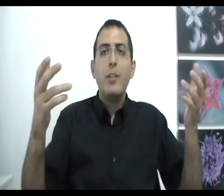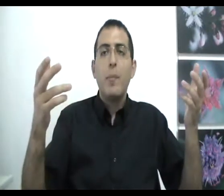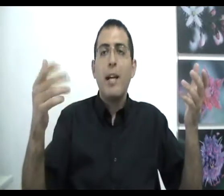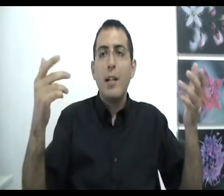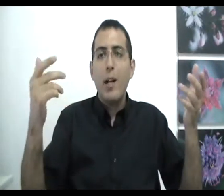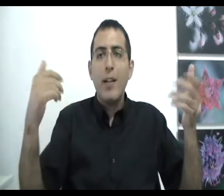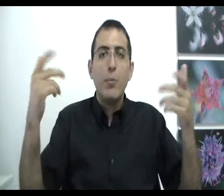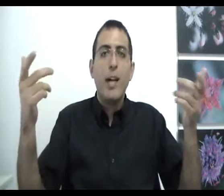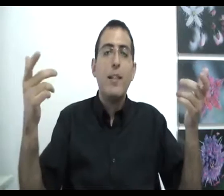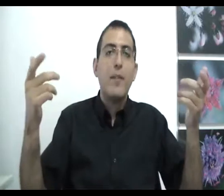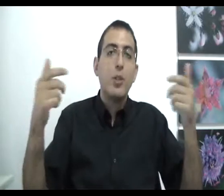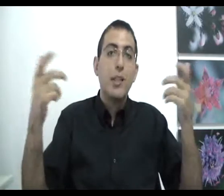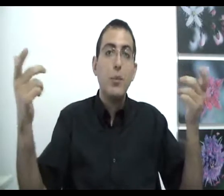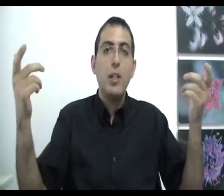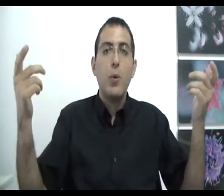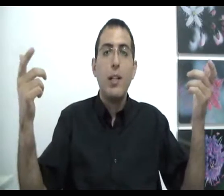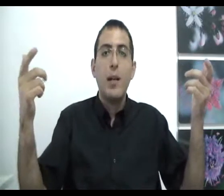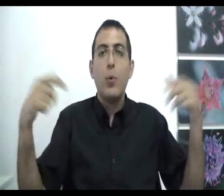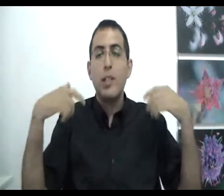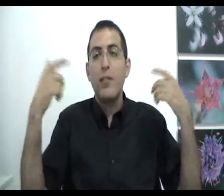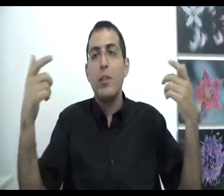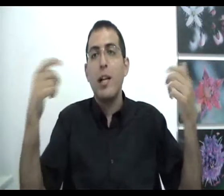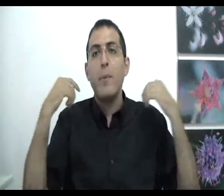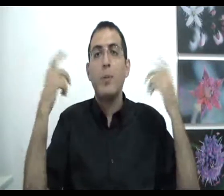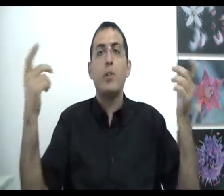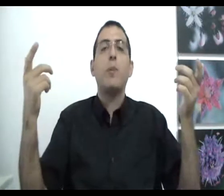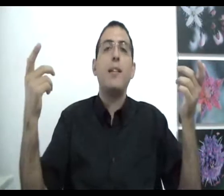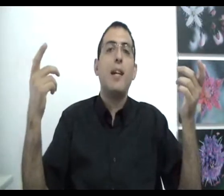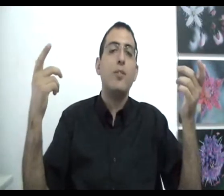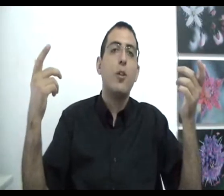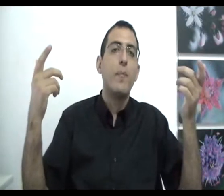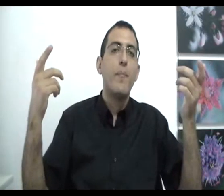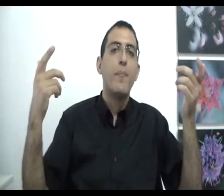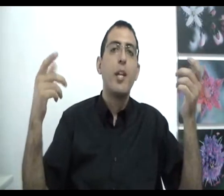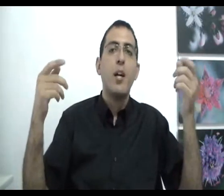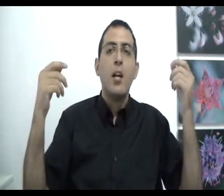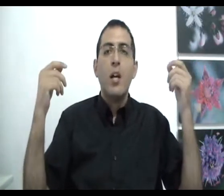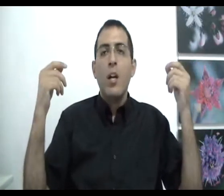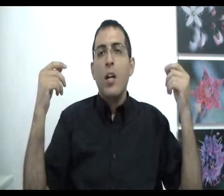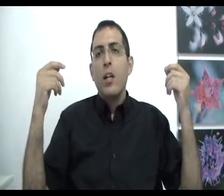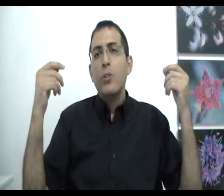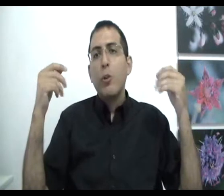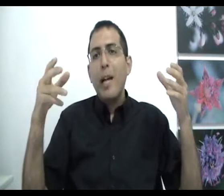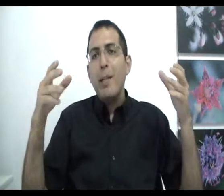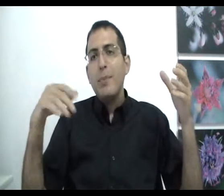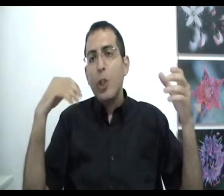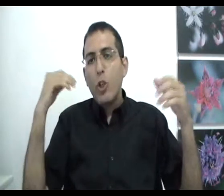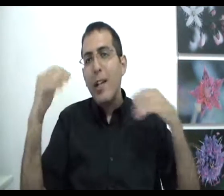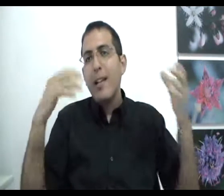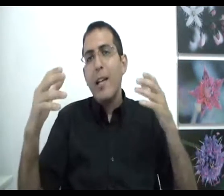ומגרד לו הגב ומגרד את הגב שלו זה גם שיטה רוחנית אני לא נאג רוצה לחוות ανά וה participant זאת אומרת בעצם שכל הדרכים